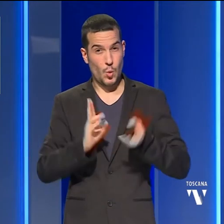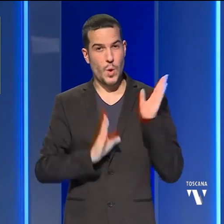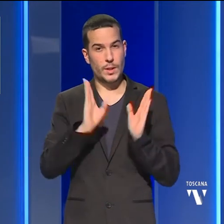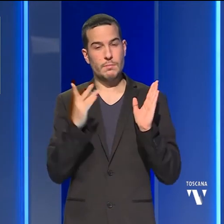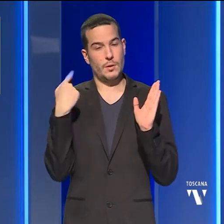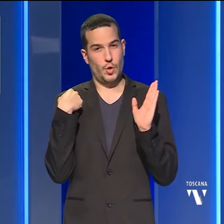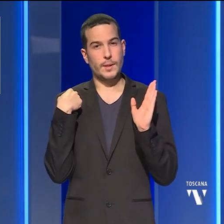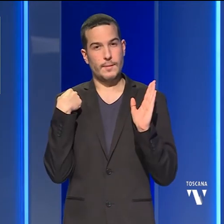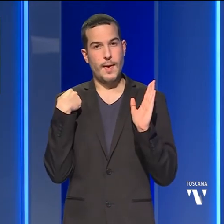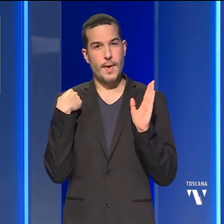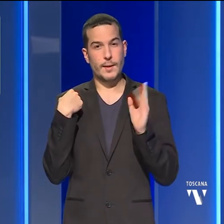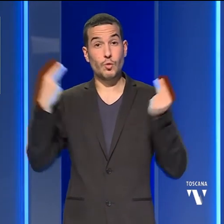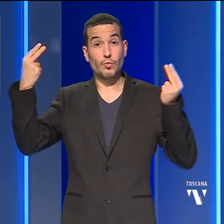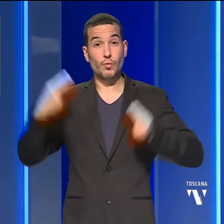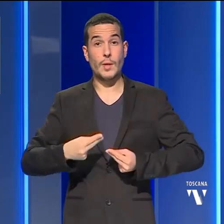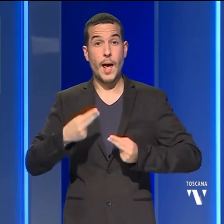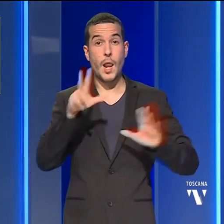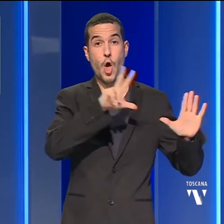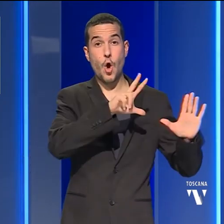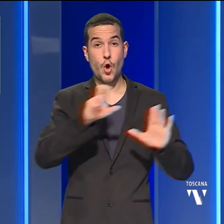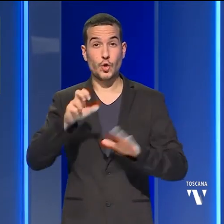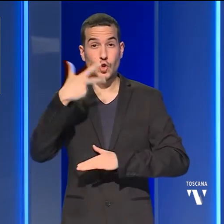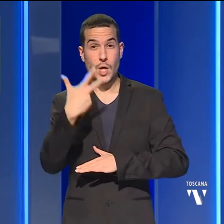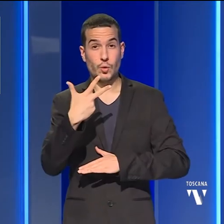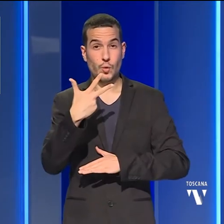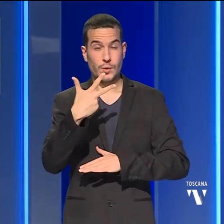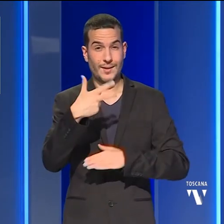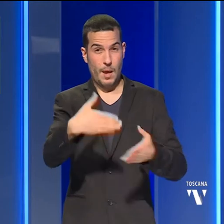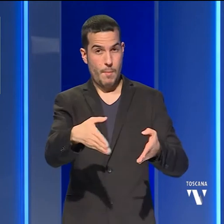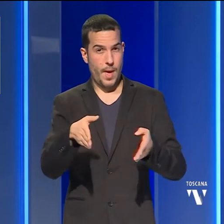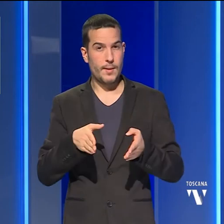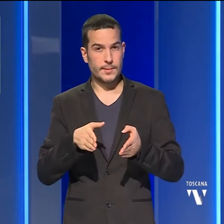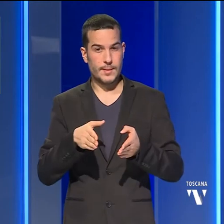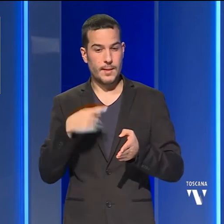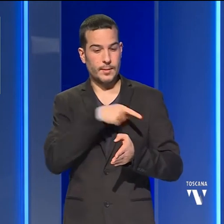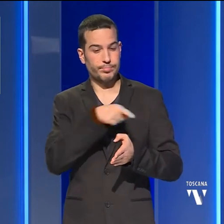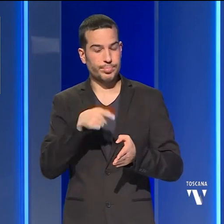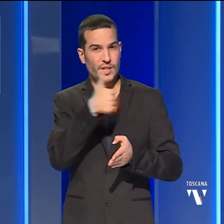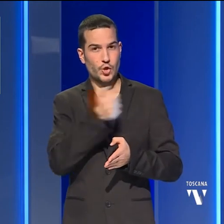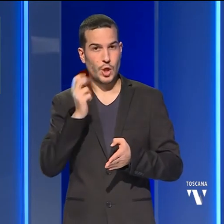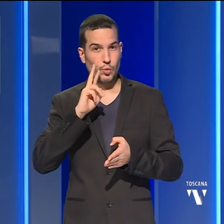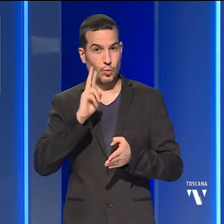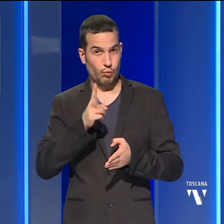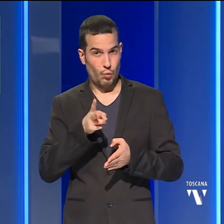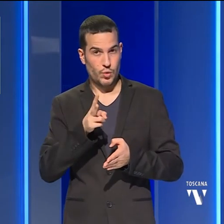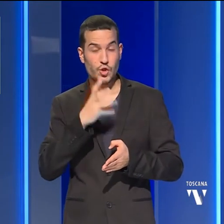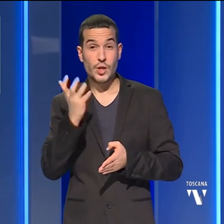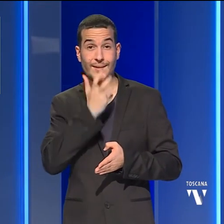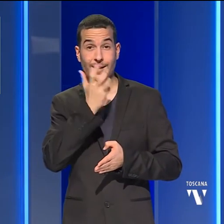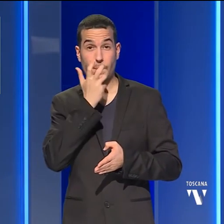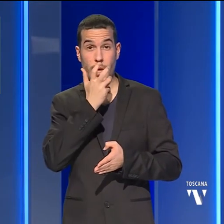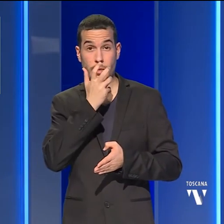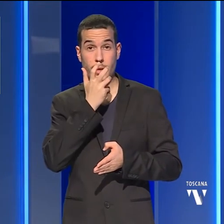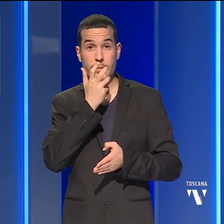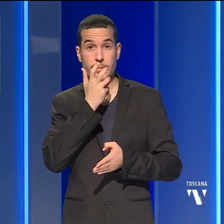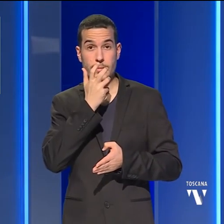ieri con un totale di 803 pazienti di cui 112 in terapia intensiva quindi